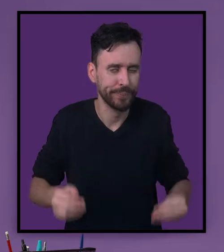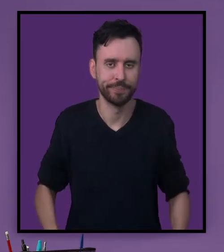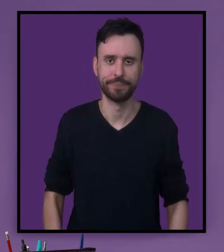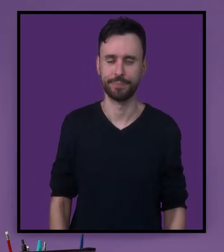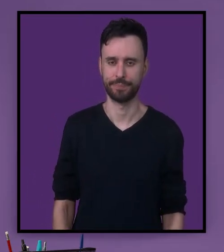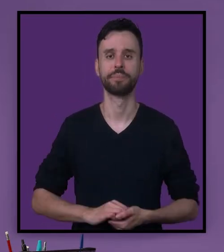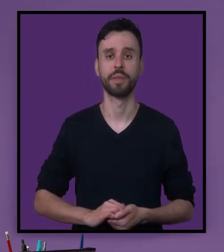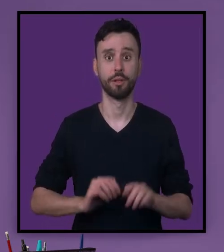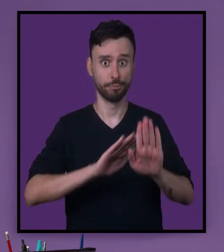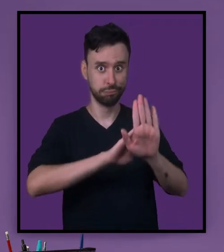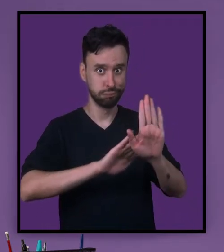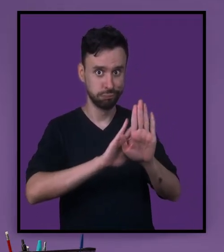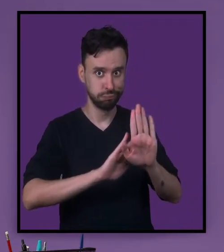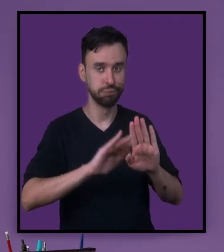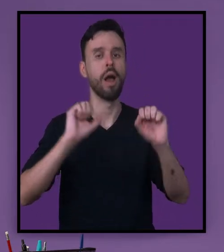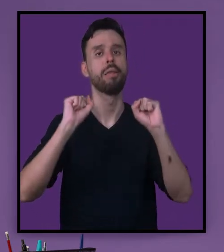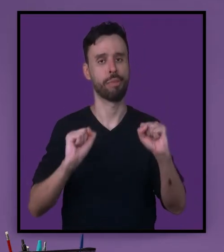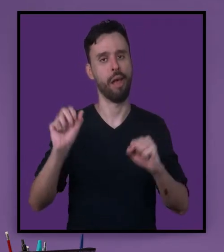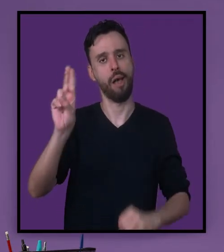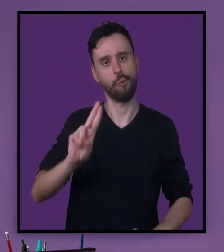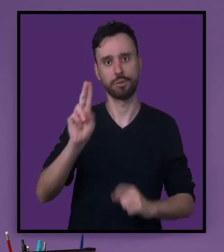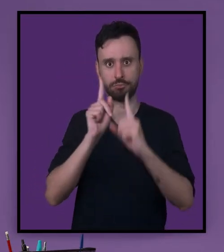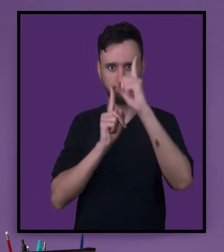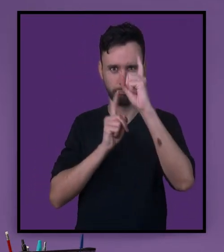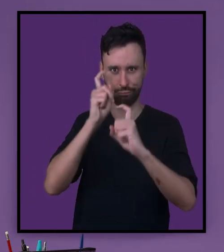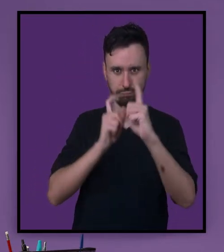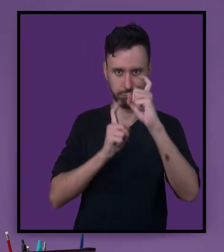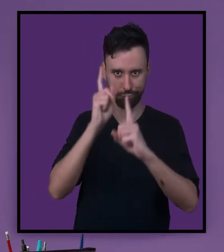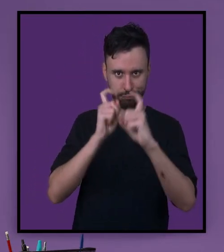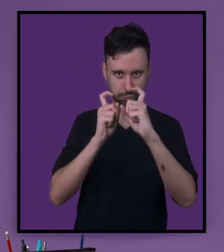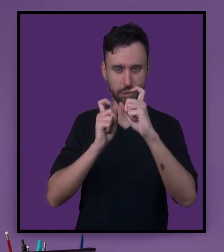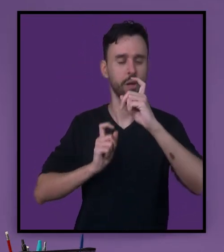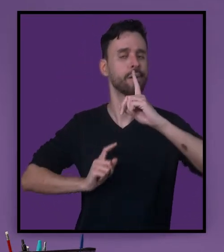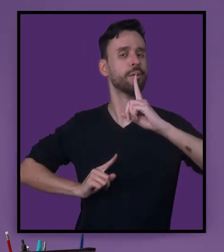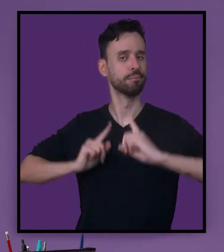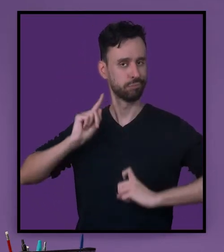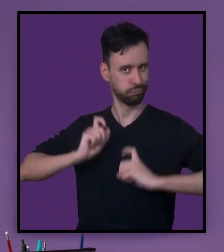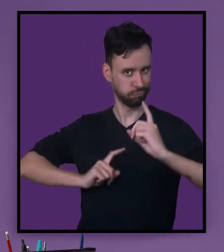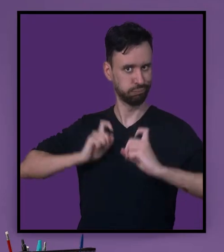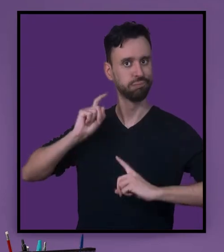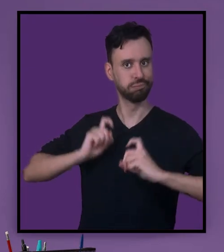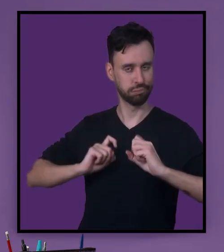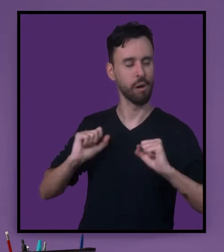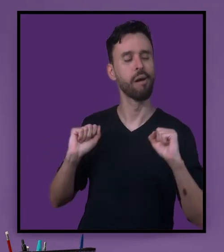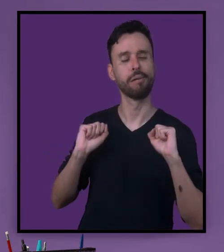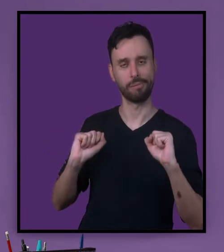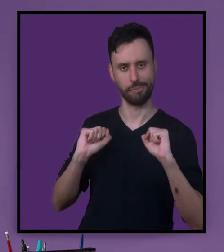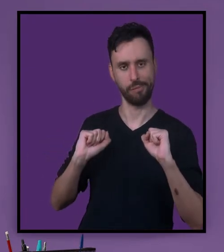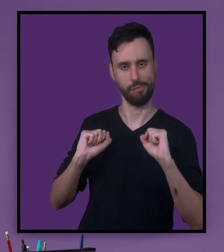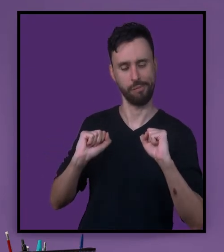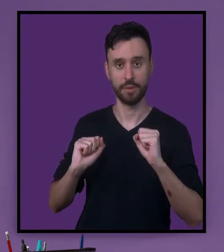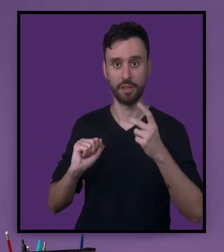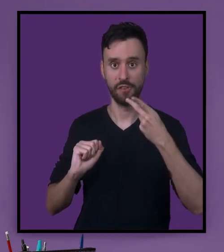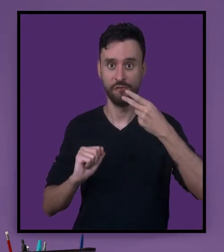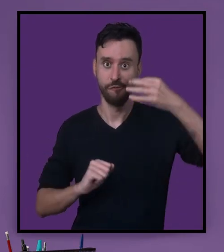O eufemismo na Libras pode ser utilizado através das próprias expressões não manuais,